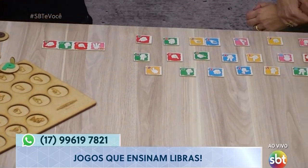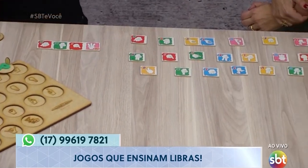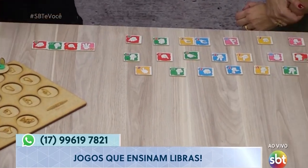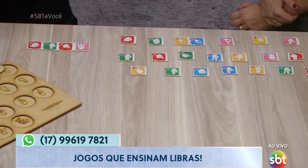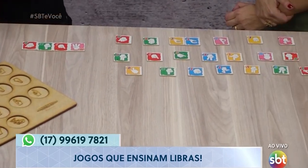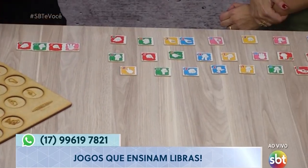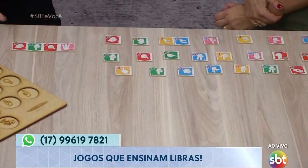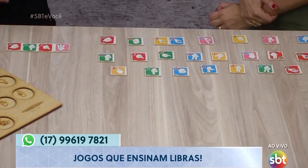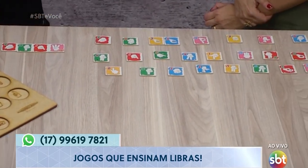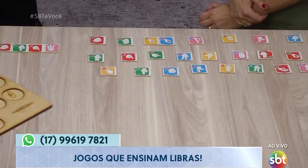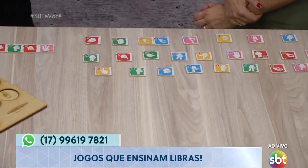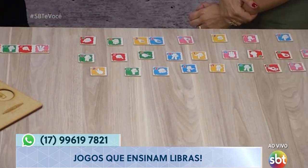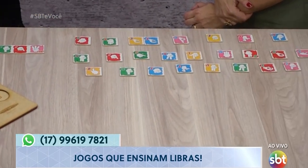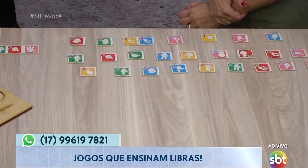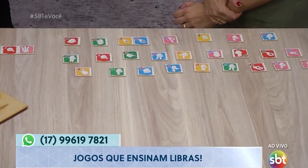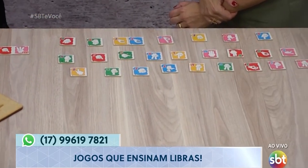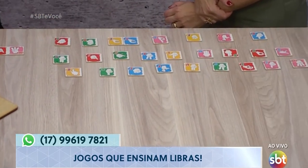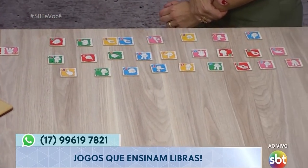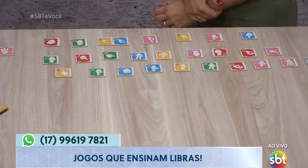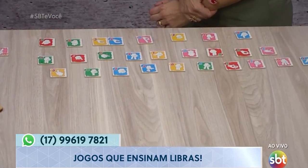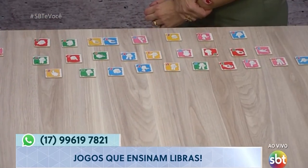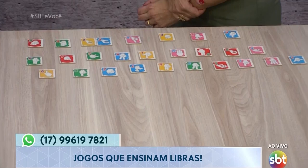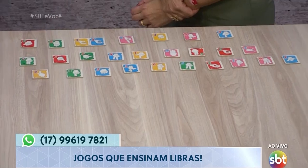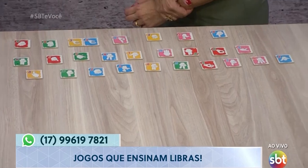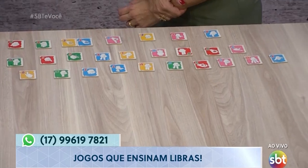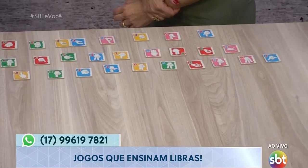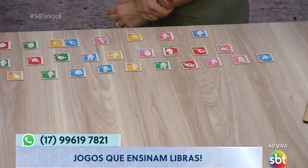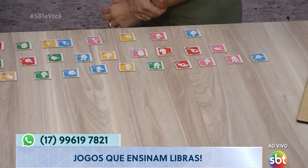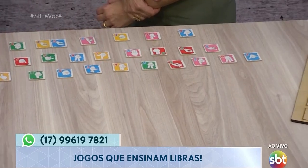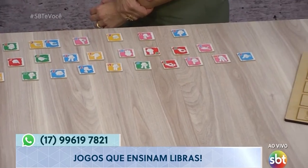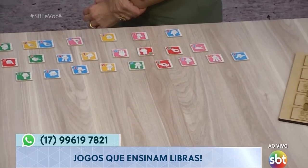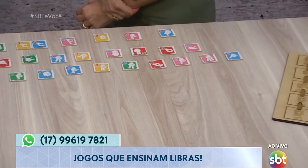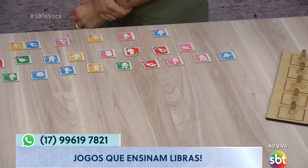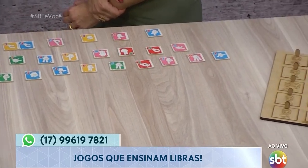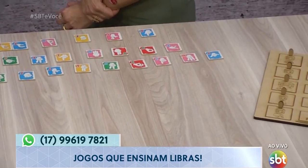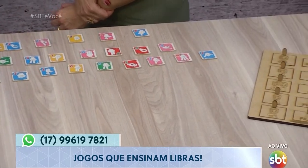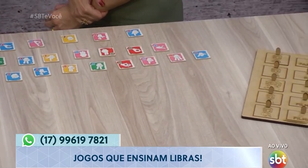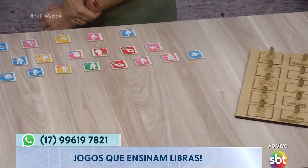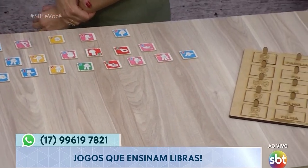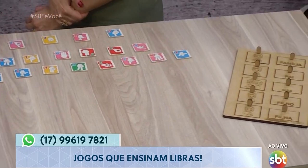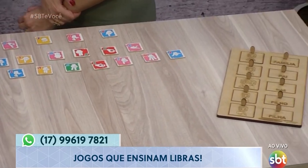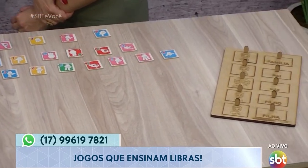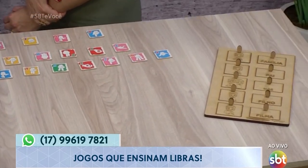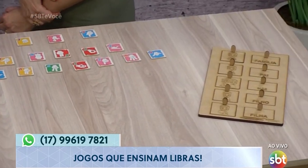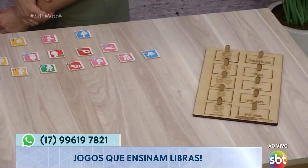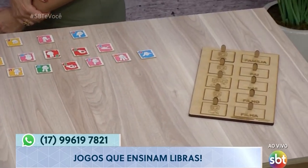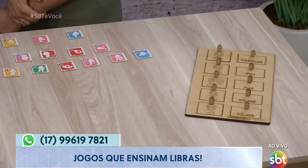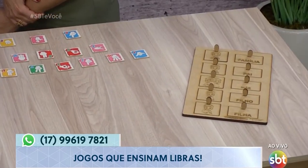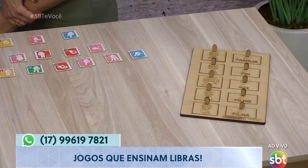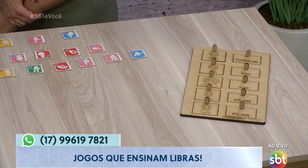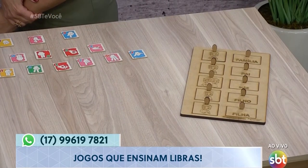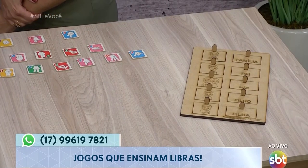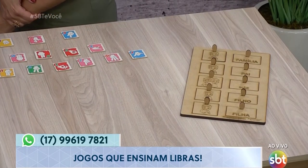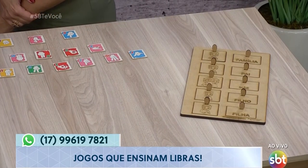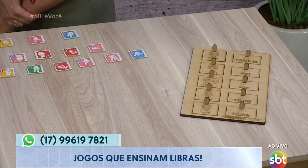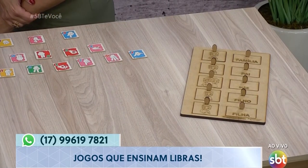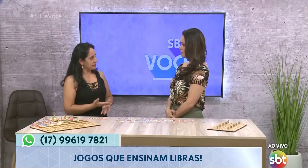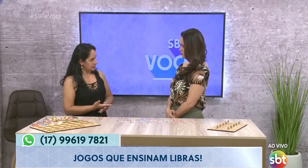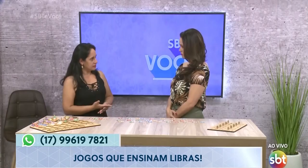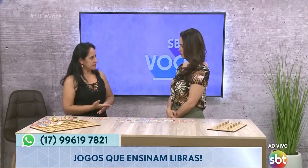matriculadas e no contraturno tem um atendimento educacional especializado que nós ensinamos a língua portuguesa e a língua